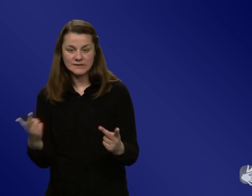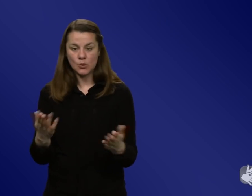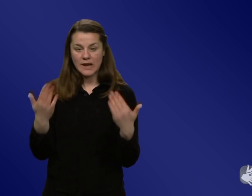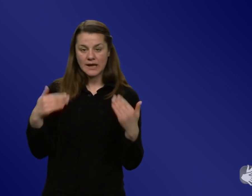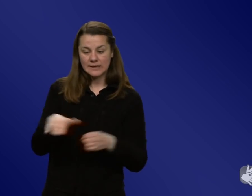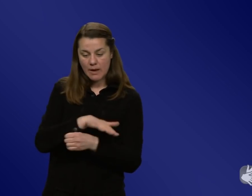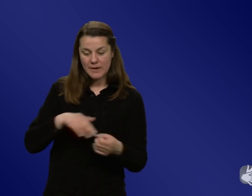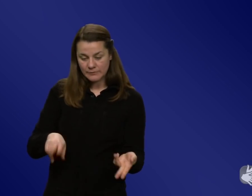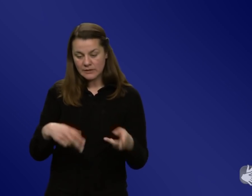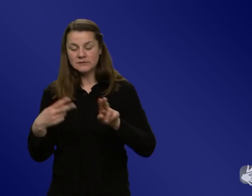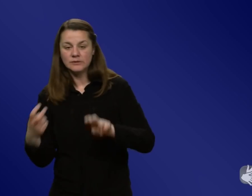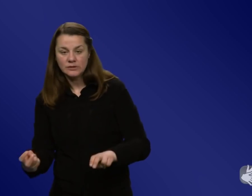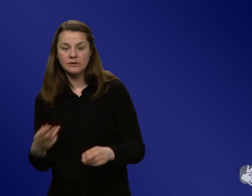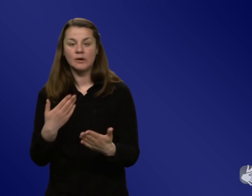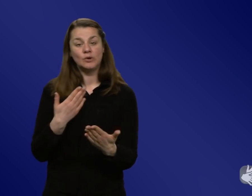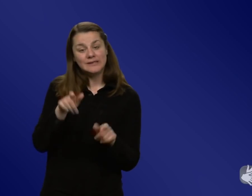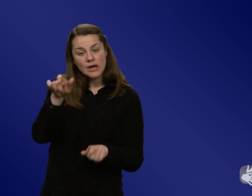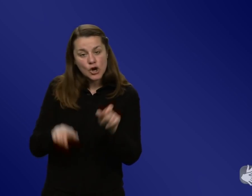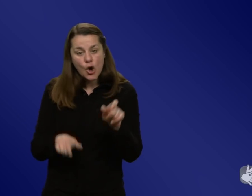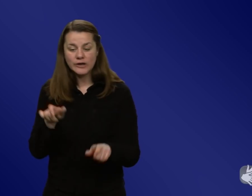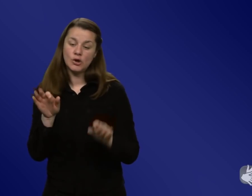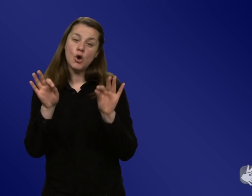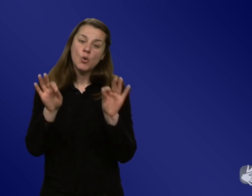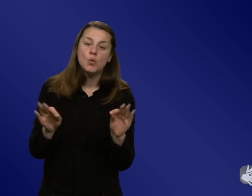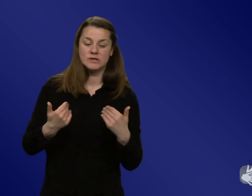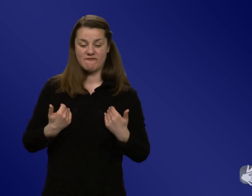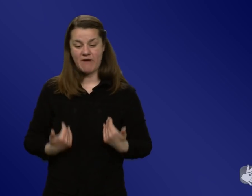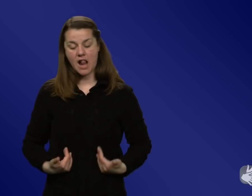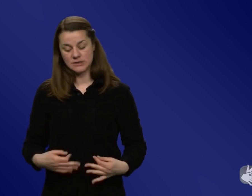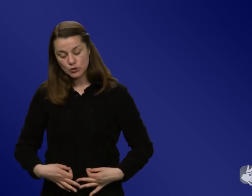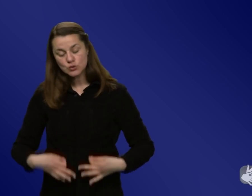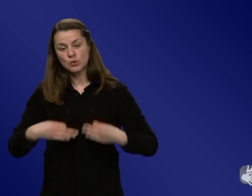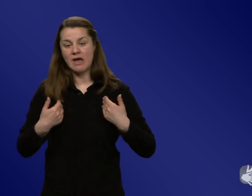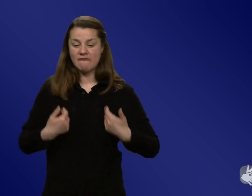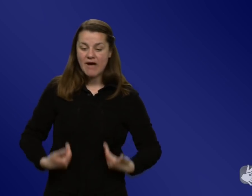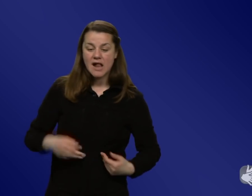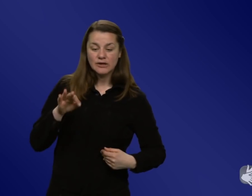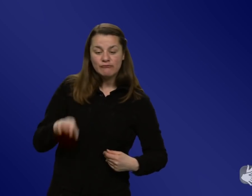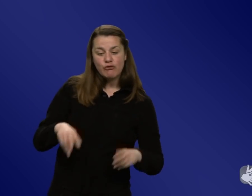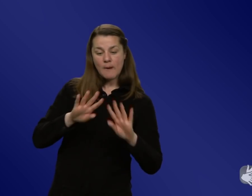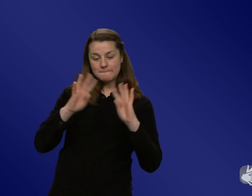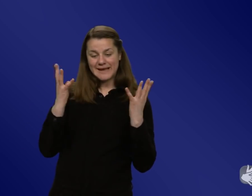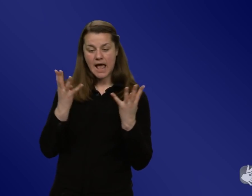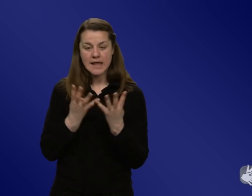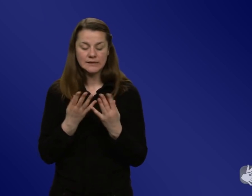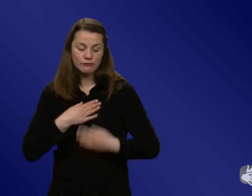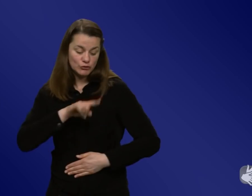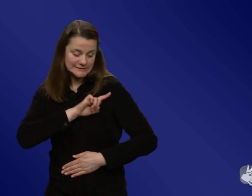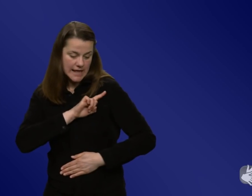Beispiel auch gute Gewohnheiten, gesunde Gewohnheiten, gesund für sich selber oder gesund für den Planeten sich angewöhnen können und halt auch